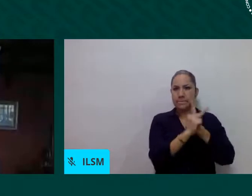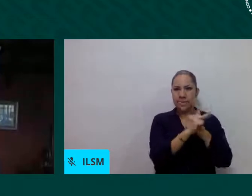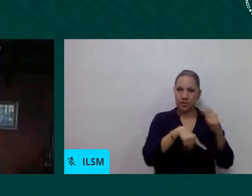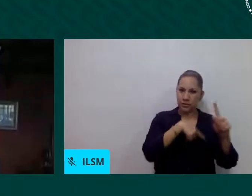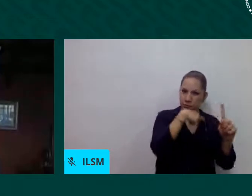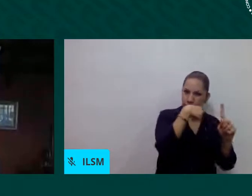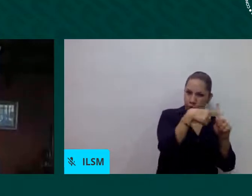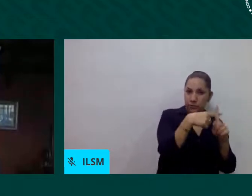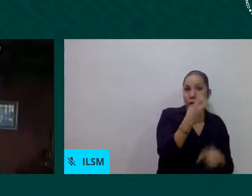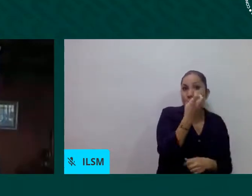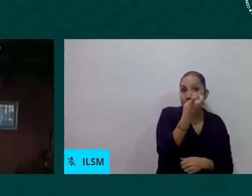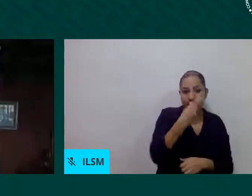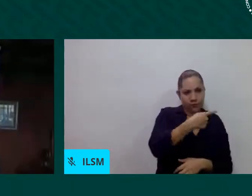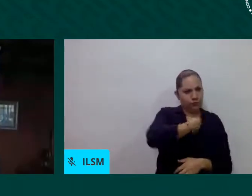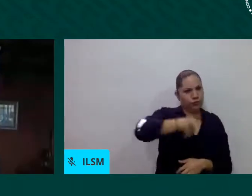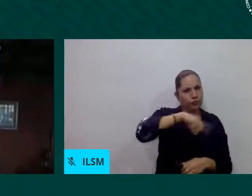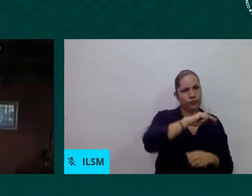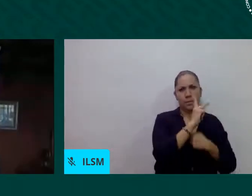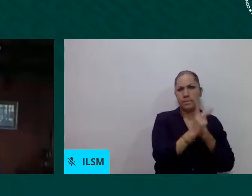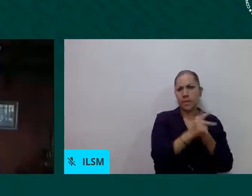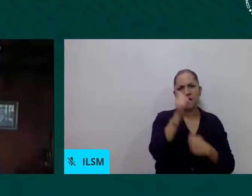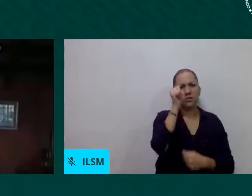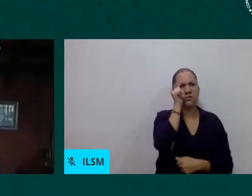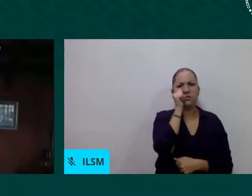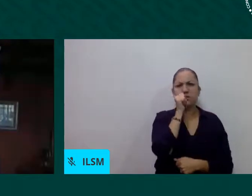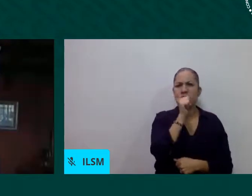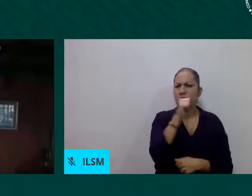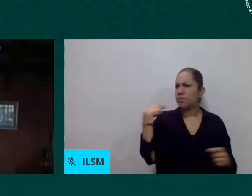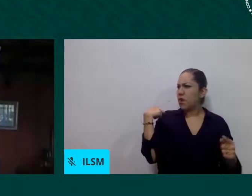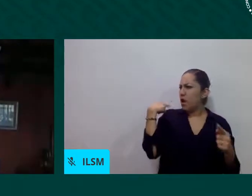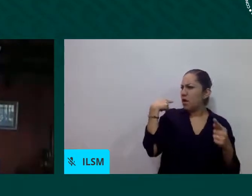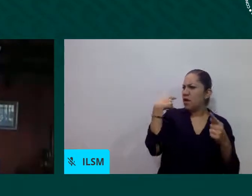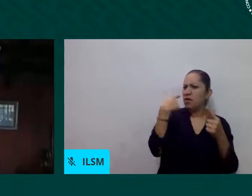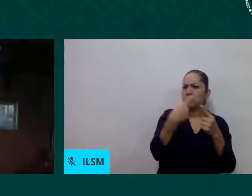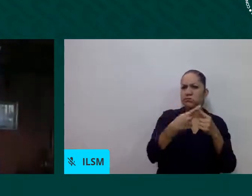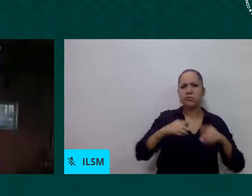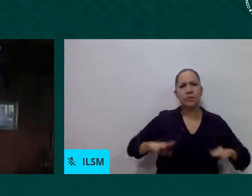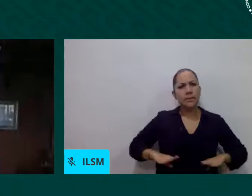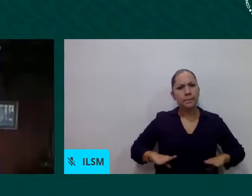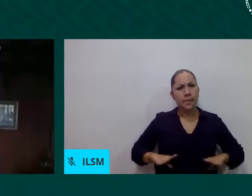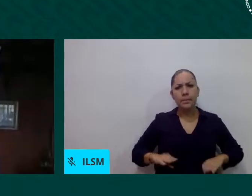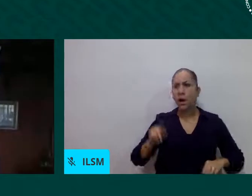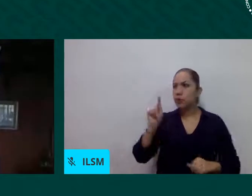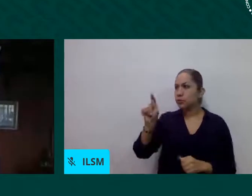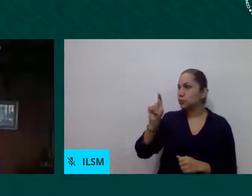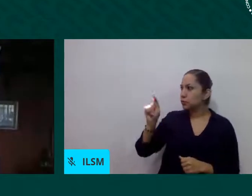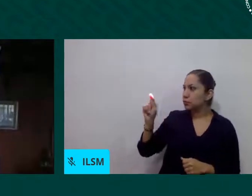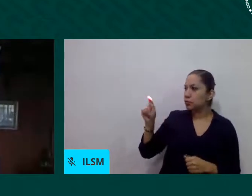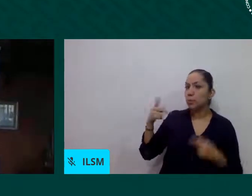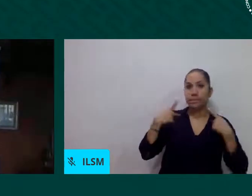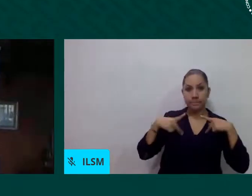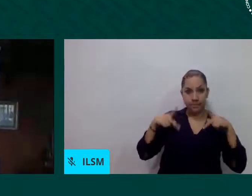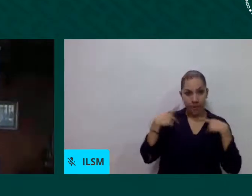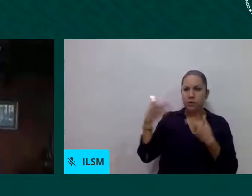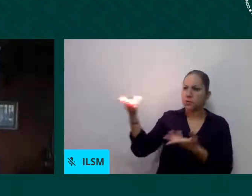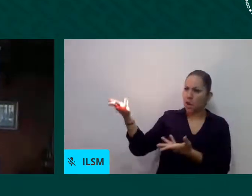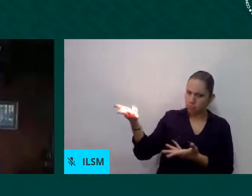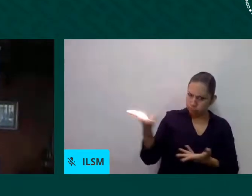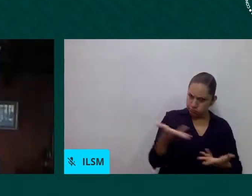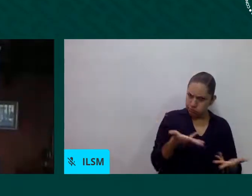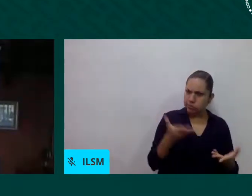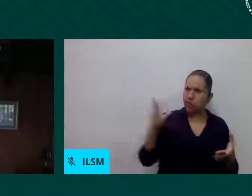de una manera u otra le han puesto muchas veces más el cuerpo que los propios nativos